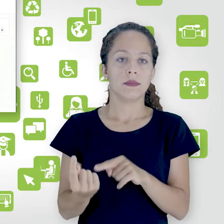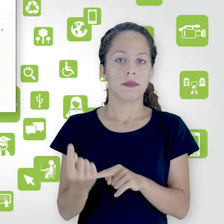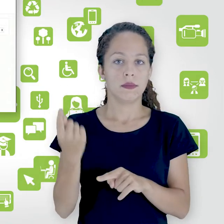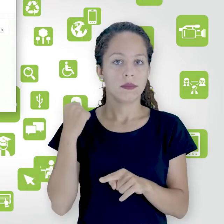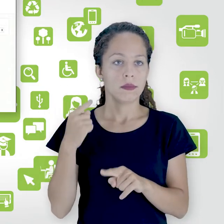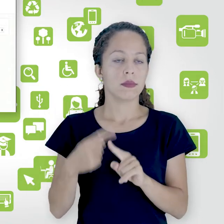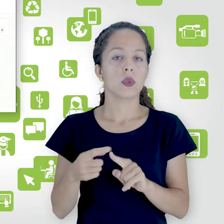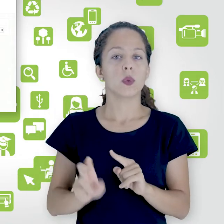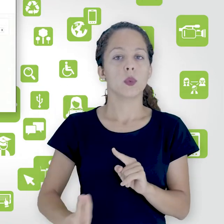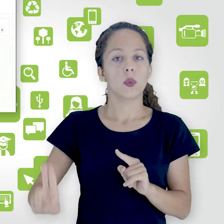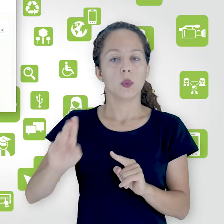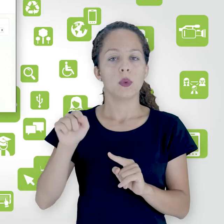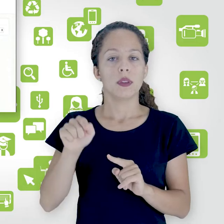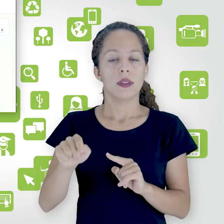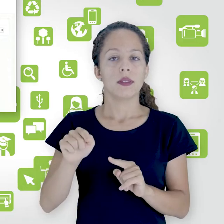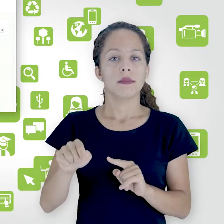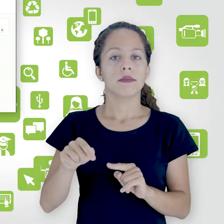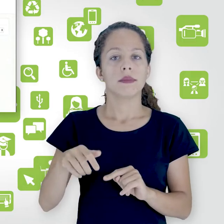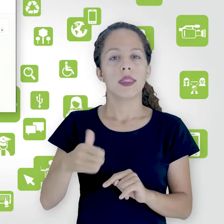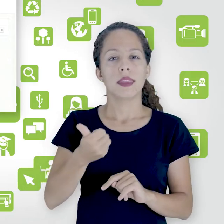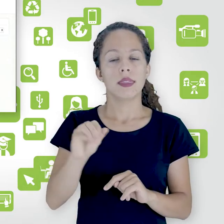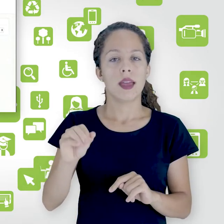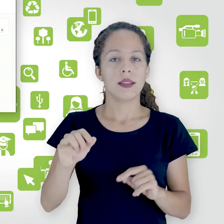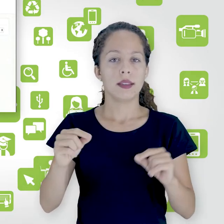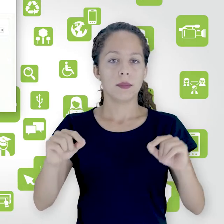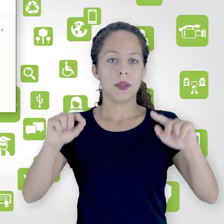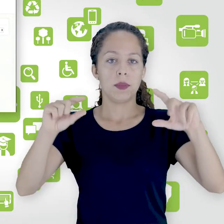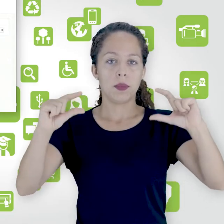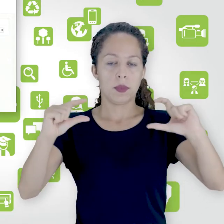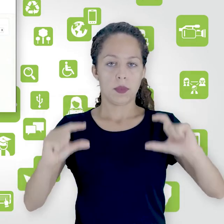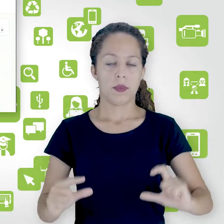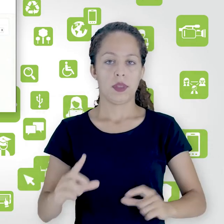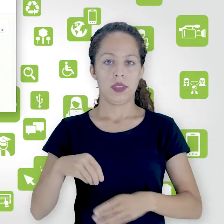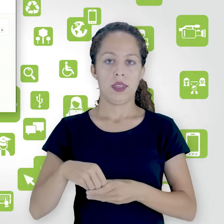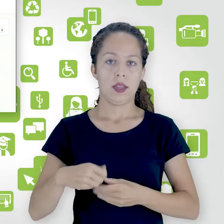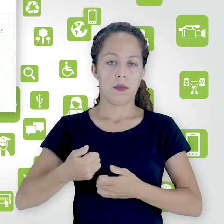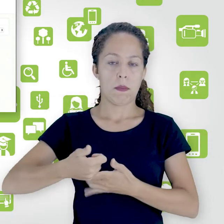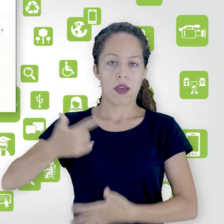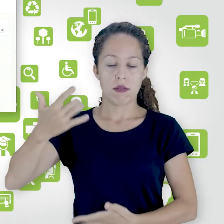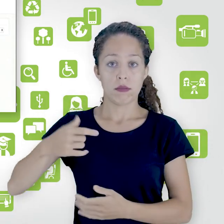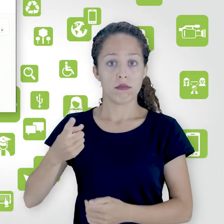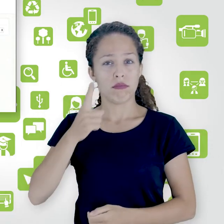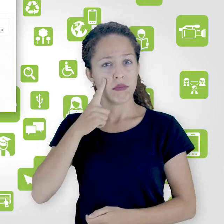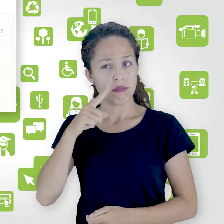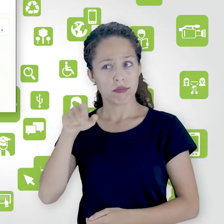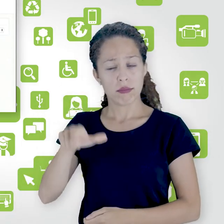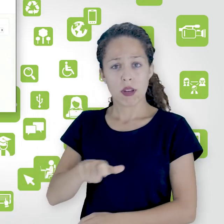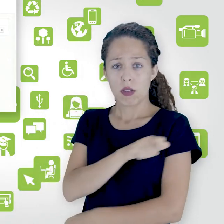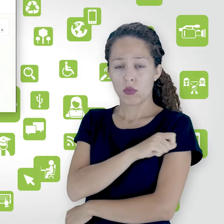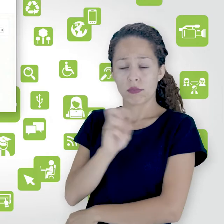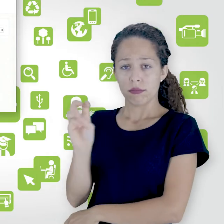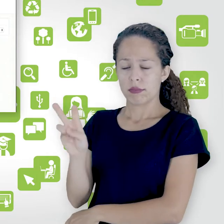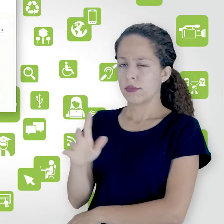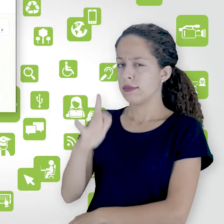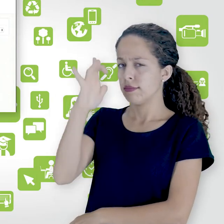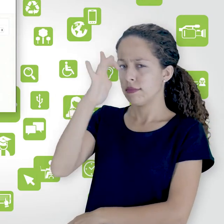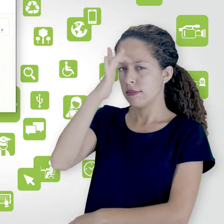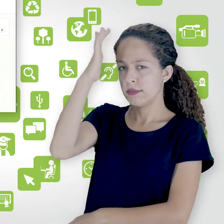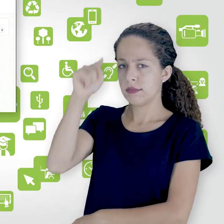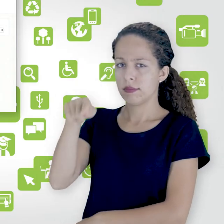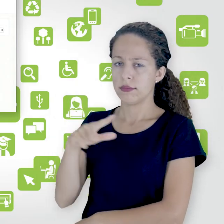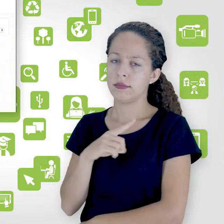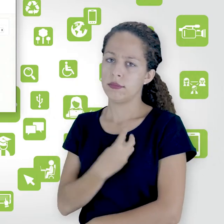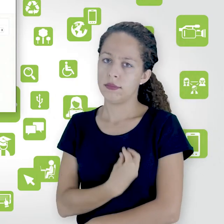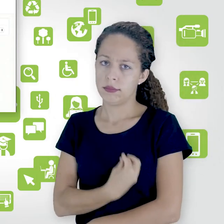usar 10 itens na mesma página. Então, notem que para o aluno é muito fácil inserir um novo item